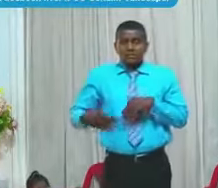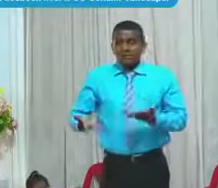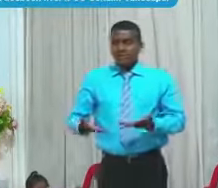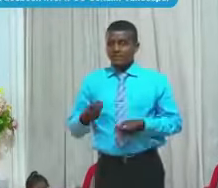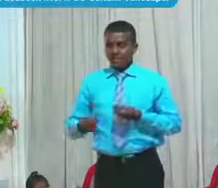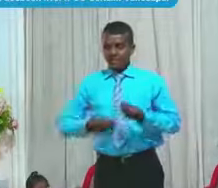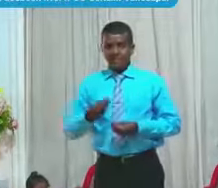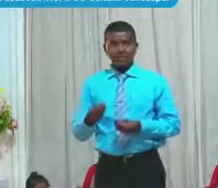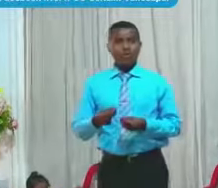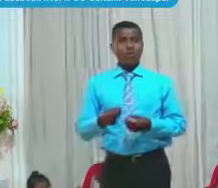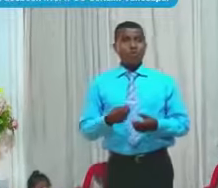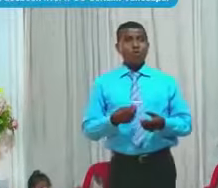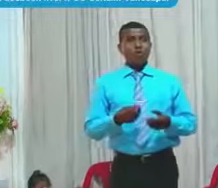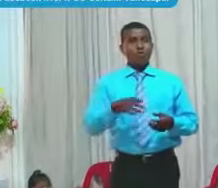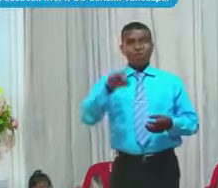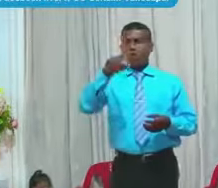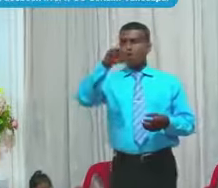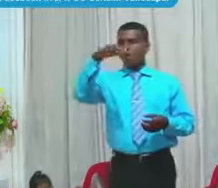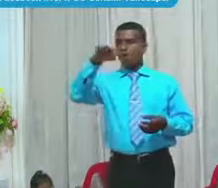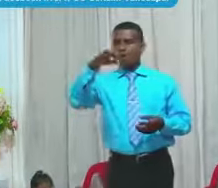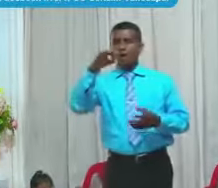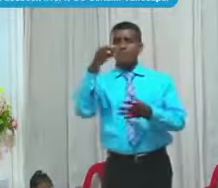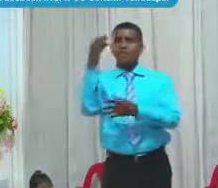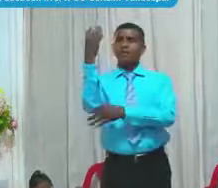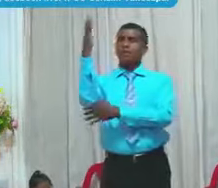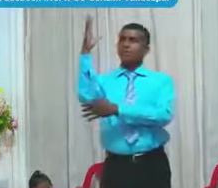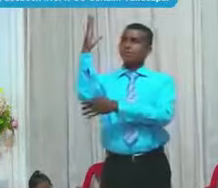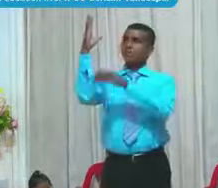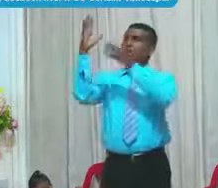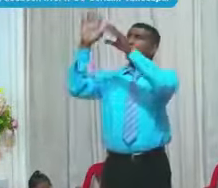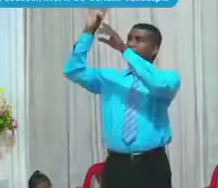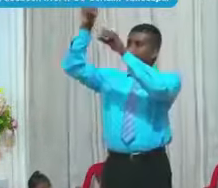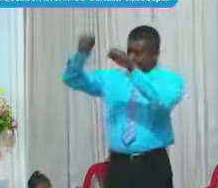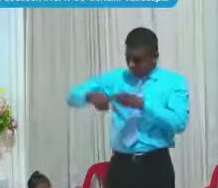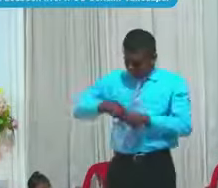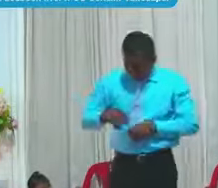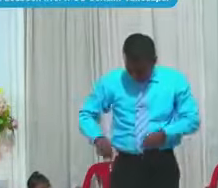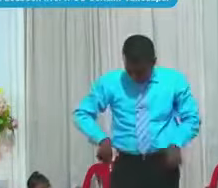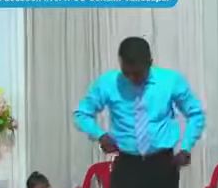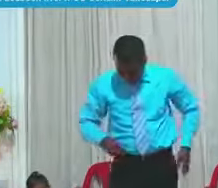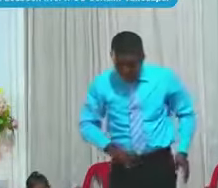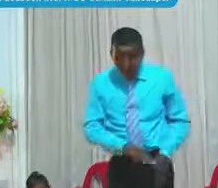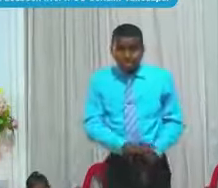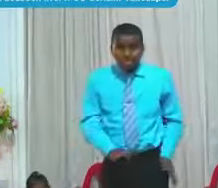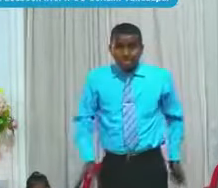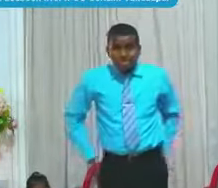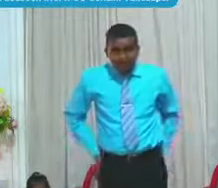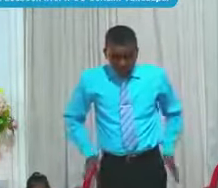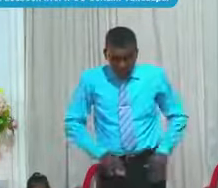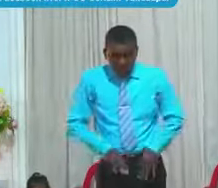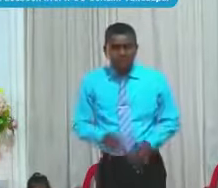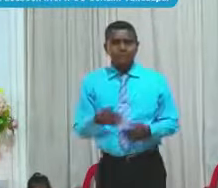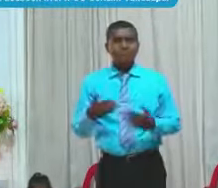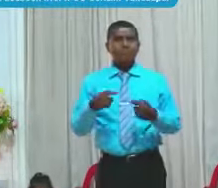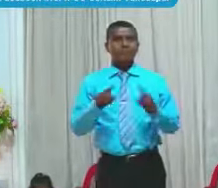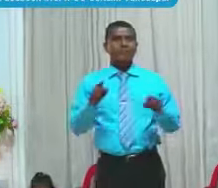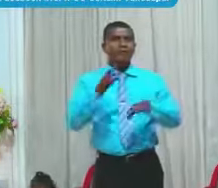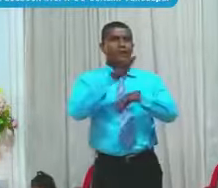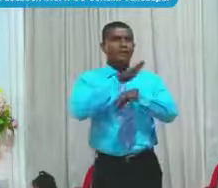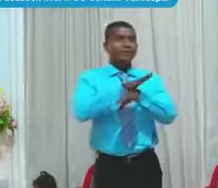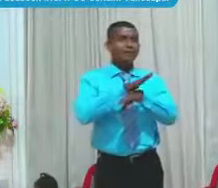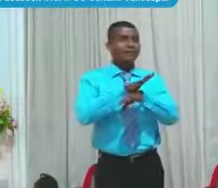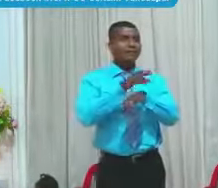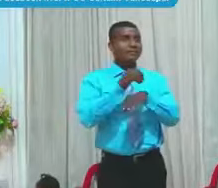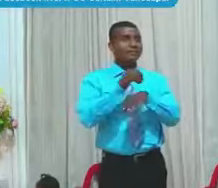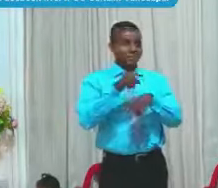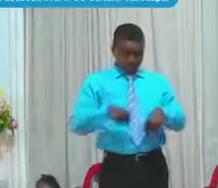cortaron Hojas de Higuera Y hicieron Delantales Y se Cubrieron con delantales Pero cuando llegó La tarde Esos delantales Se